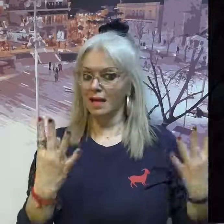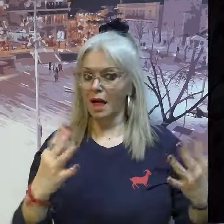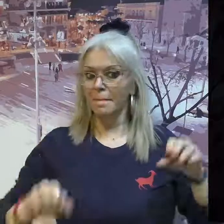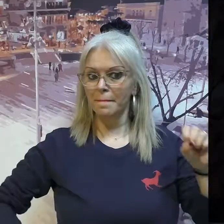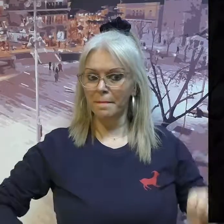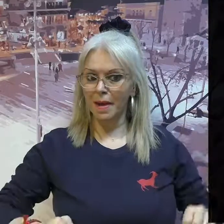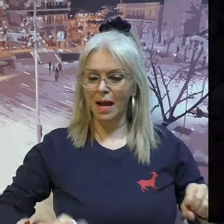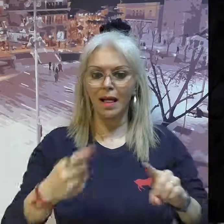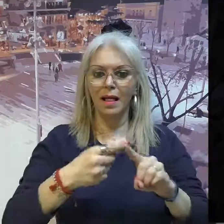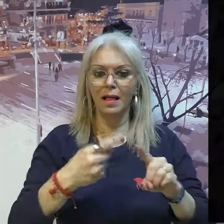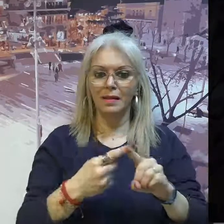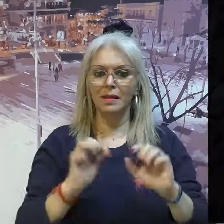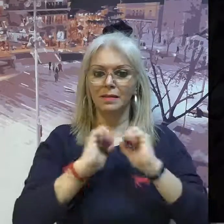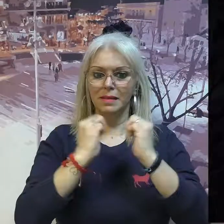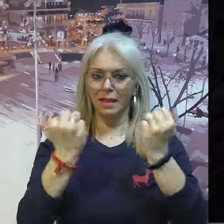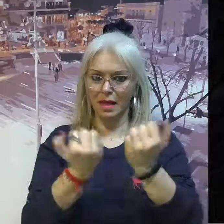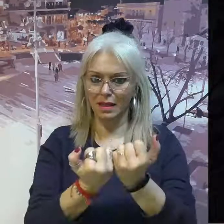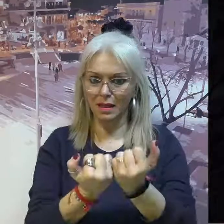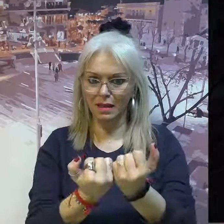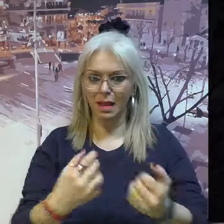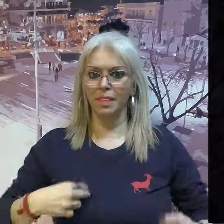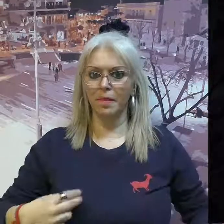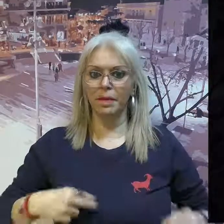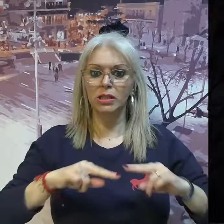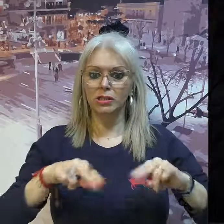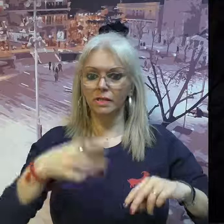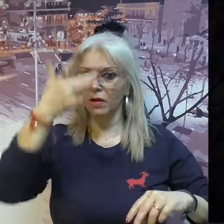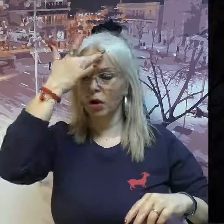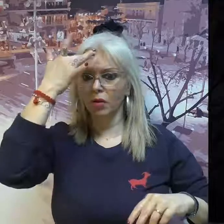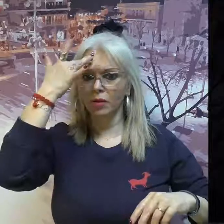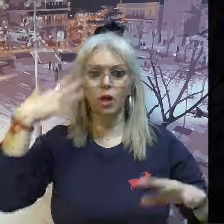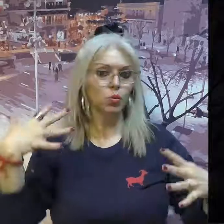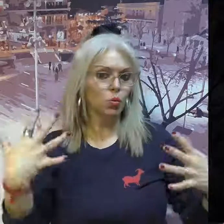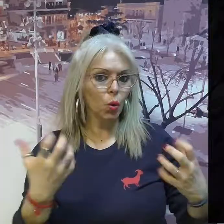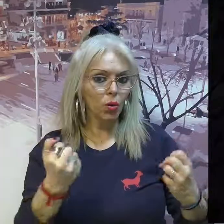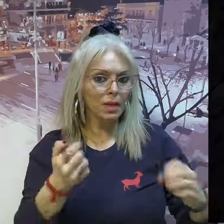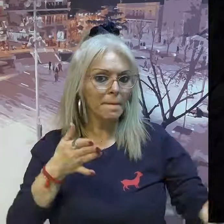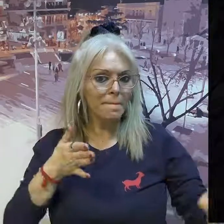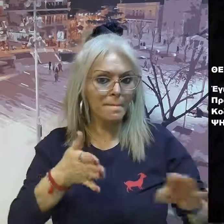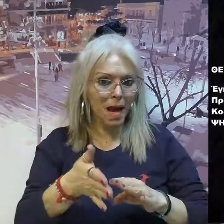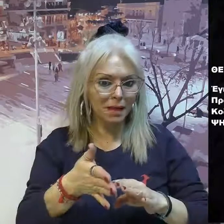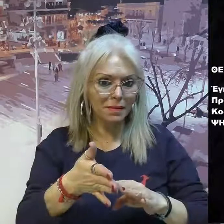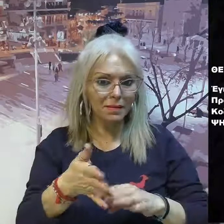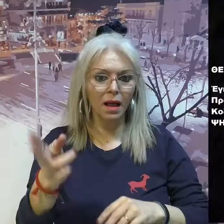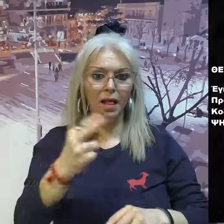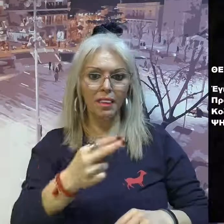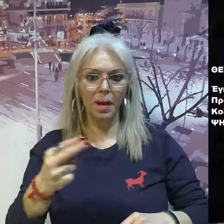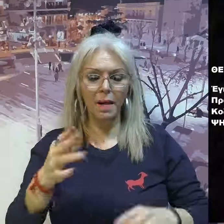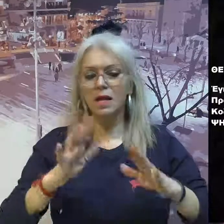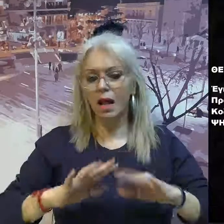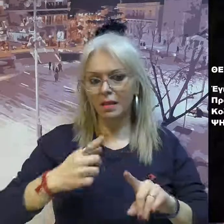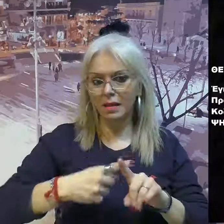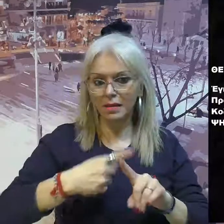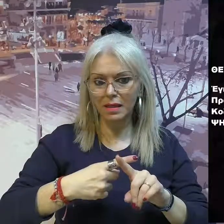Τετάρτη 9 Μαρτίου. Τακτική συνεδρίαση Δημοτικού Συμβουλίου Κοζάνης Διασώσης και Μέσου Τηλεδιάσκεψης. Θέματα εκτός